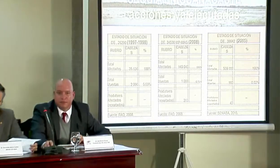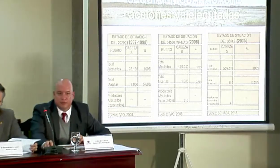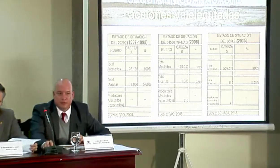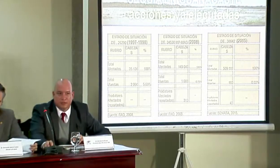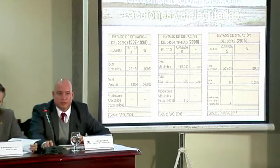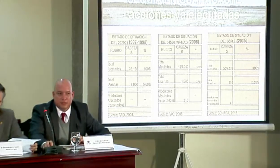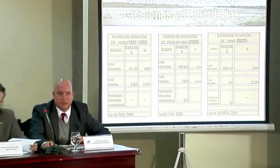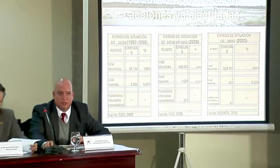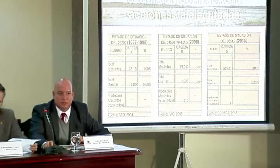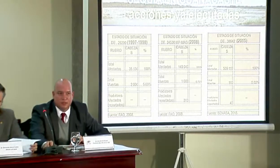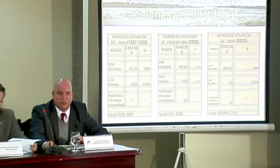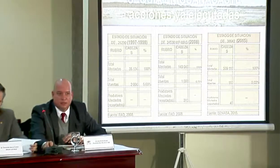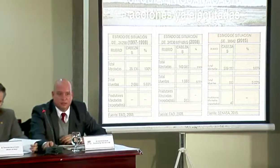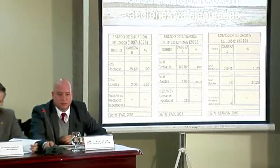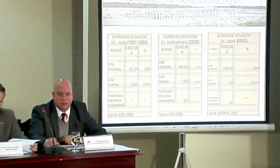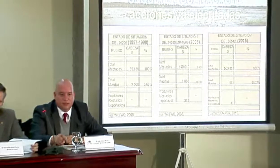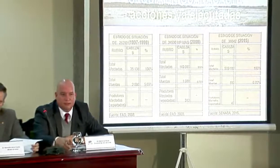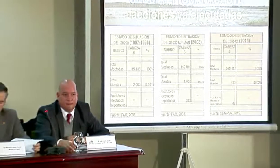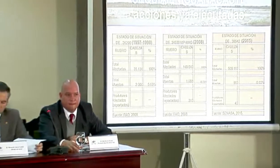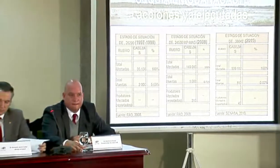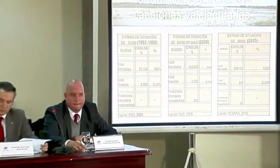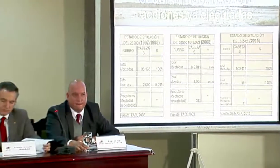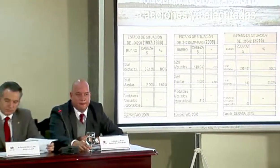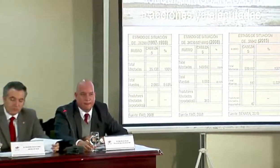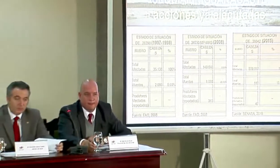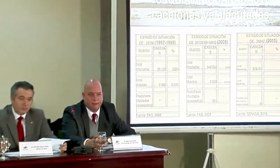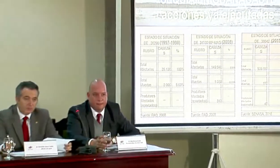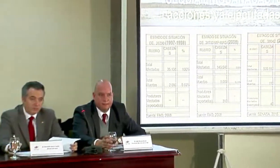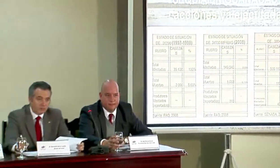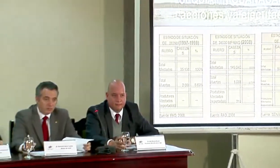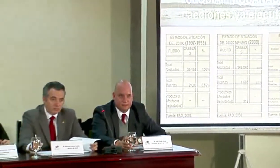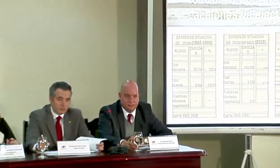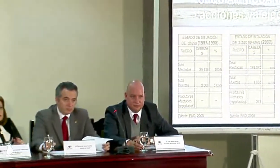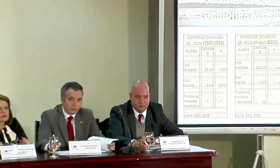Abrimos el periodo de preguntas, empezamos con Manuel Avendaño y luego Carlos Mora.